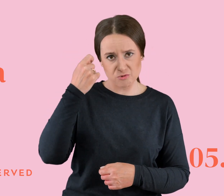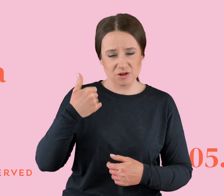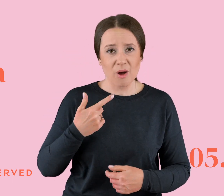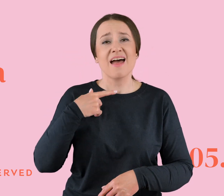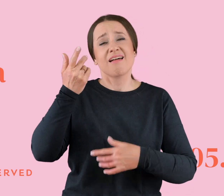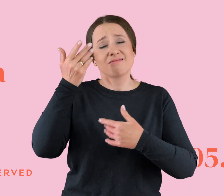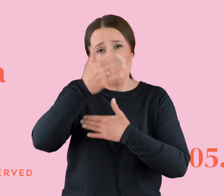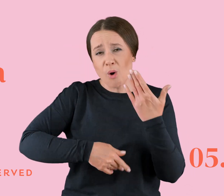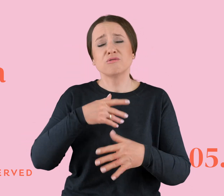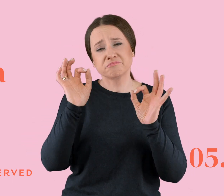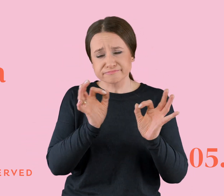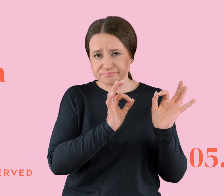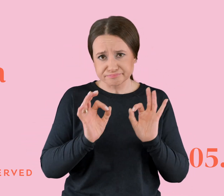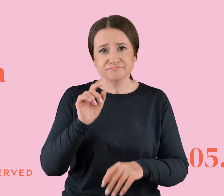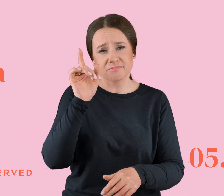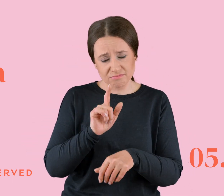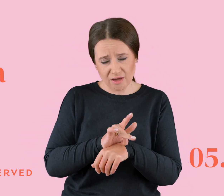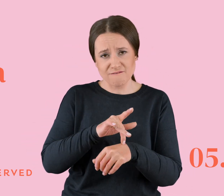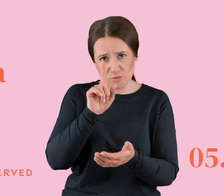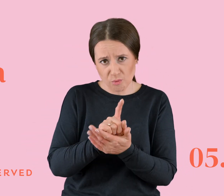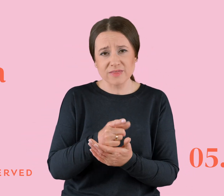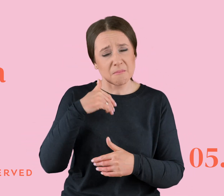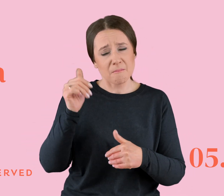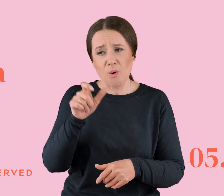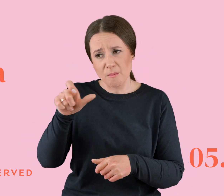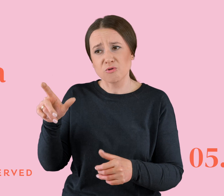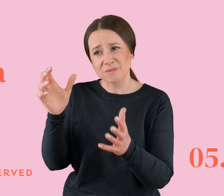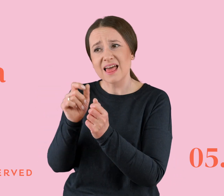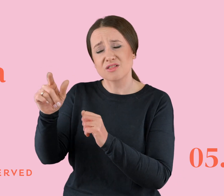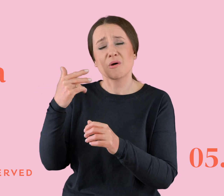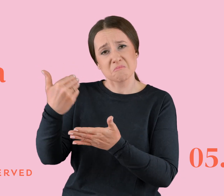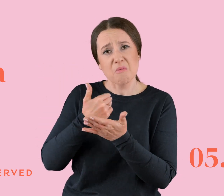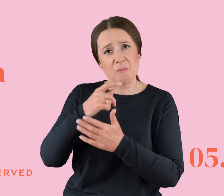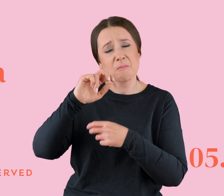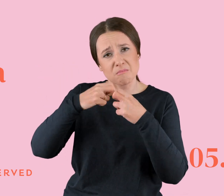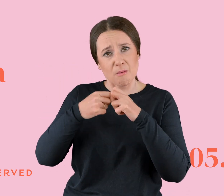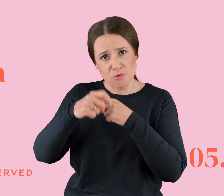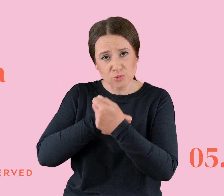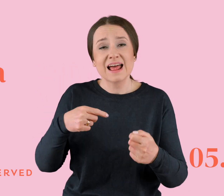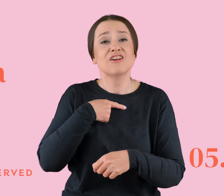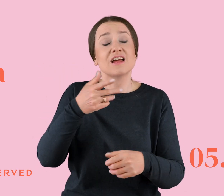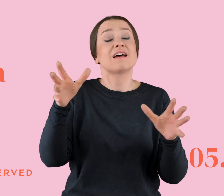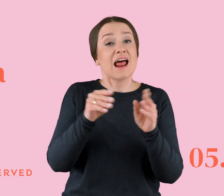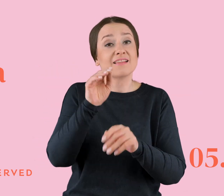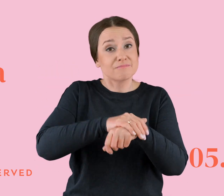prostą, znalazłem osoby, z którymi mogłem ten temat przepracować i wyjść ponad niego. Po rozmowach ze wspólnymi znajomymi zrozumiałem, jak bardzo dawałem się